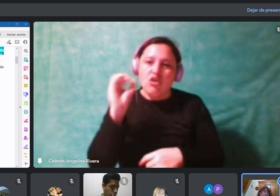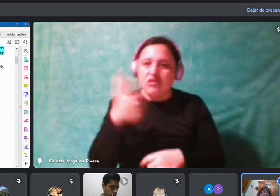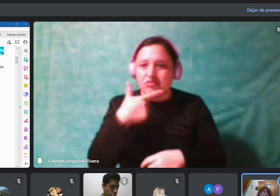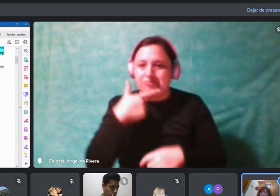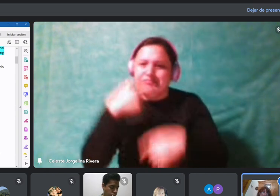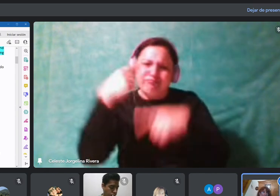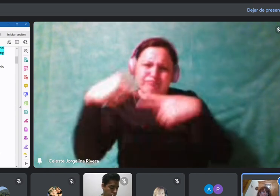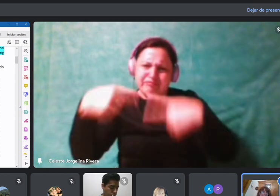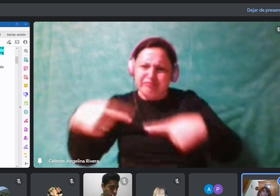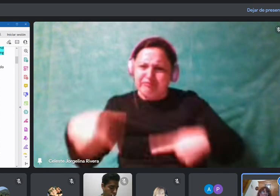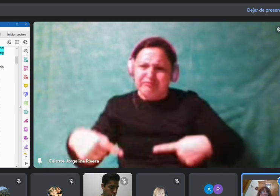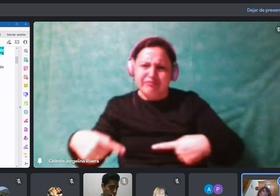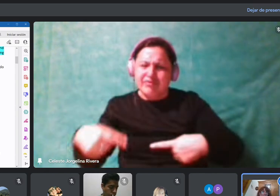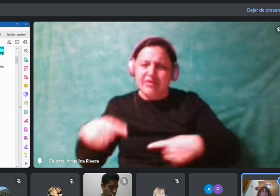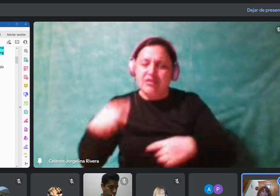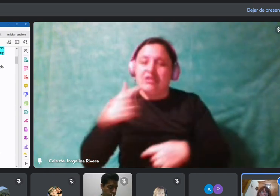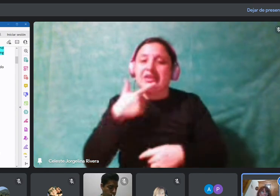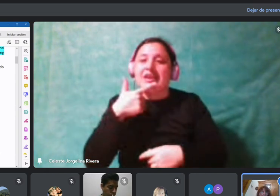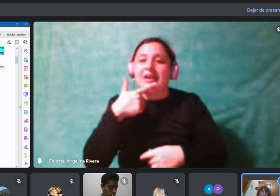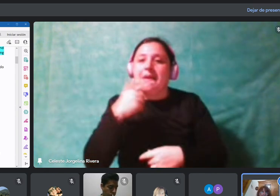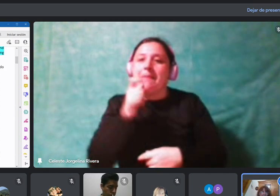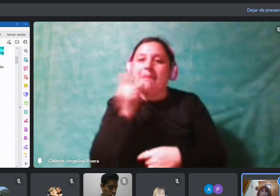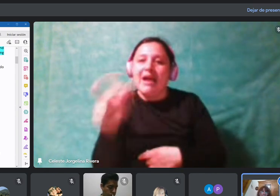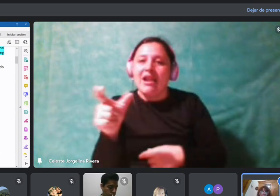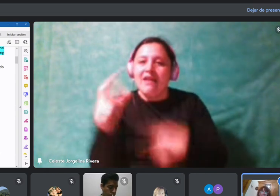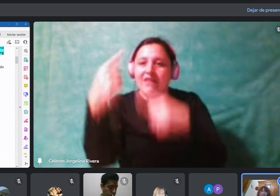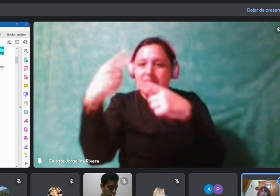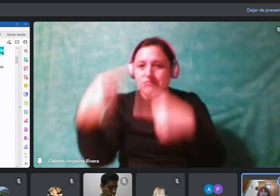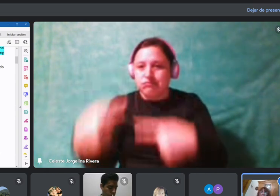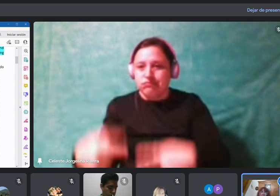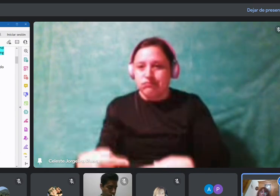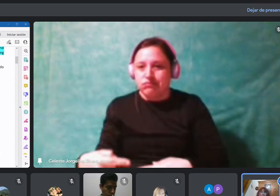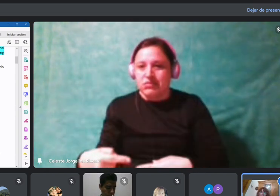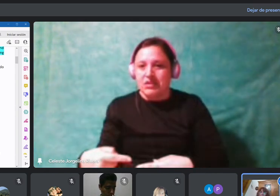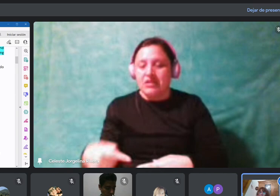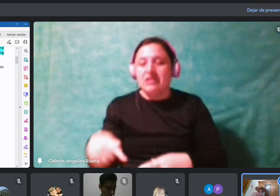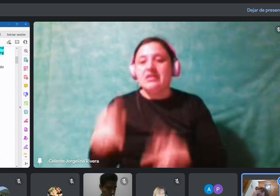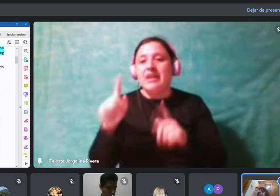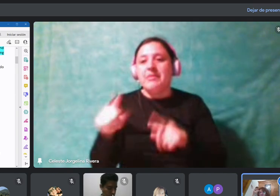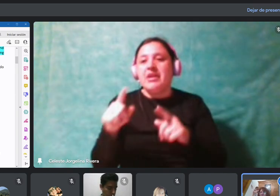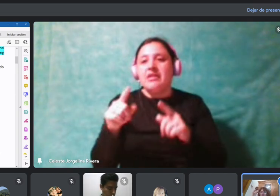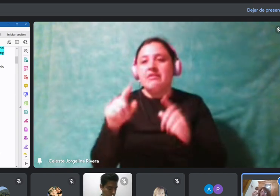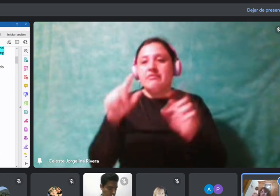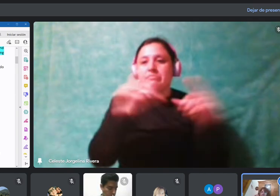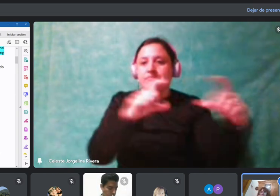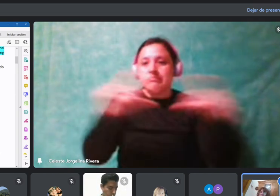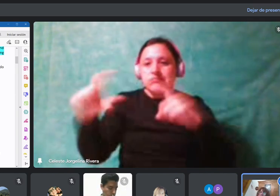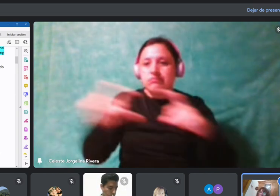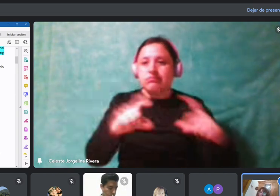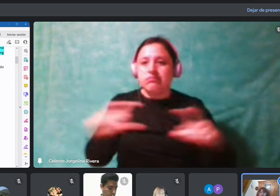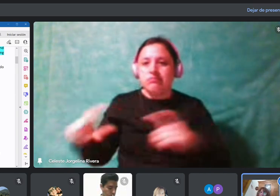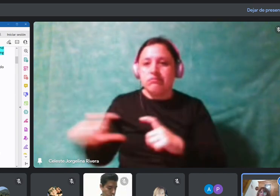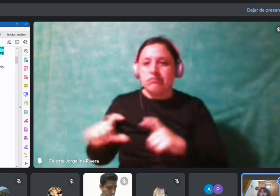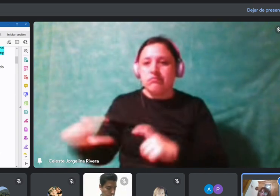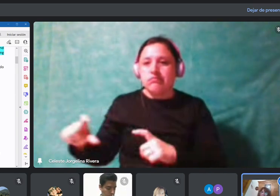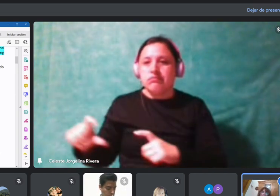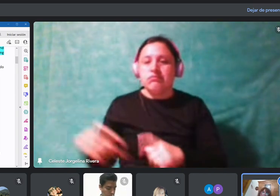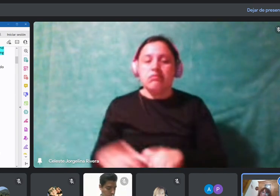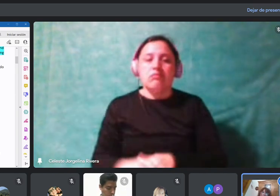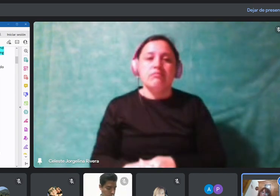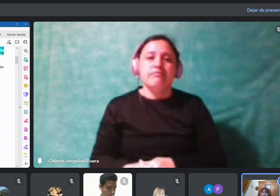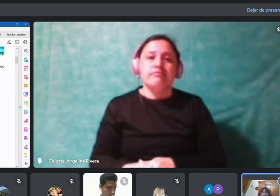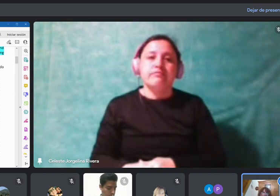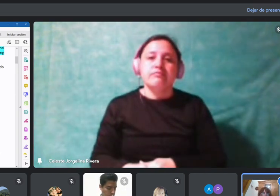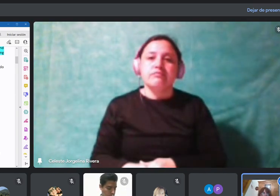más en la parte de separación en bloques. ¿Sí? Bueno, entonces, la primera, como